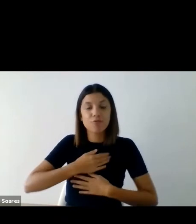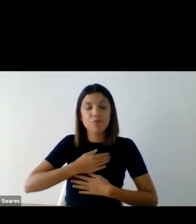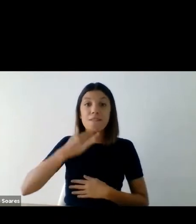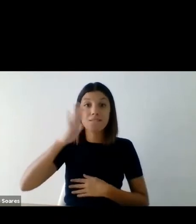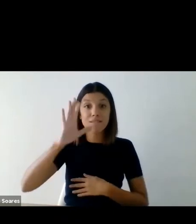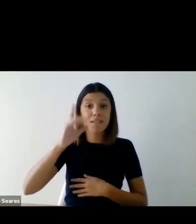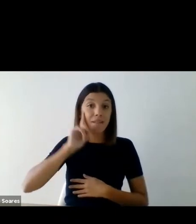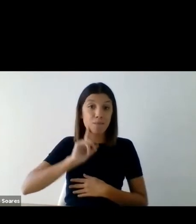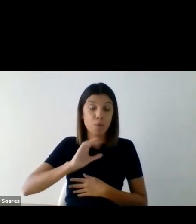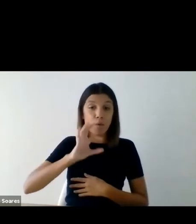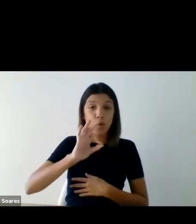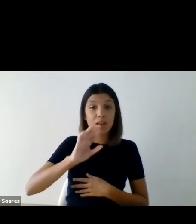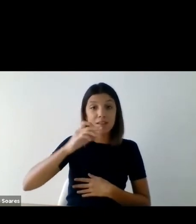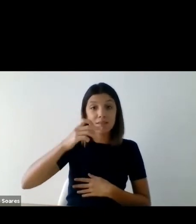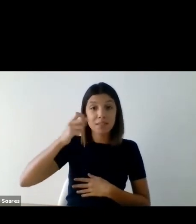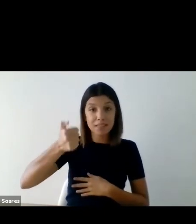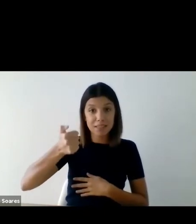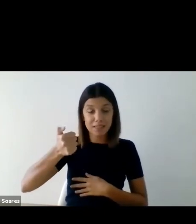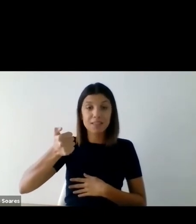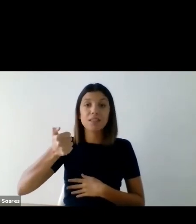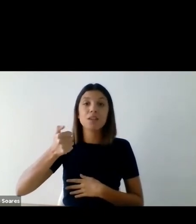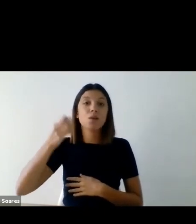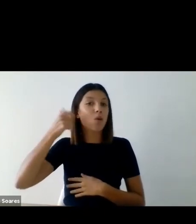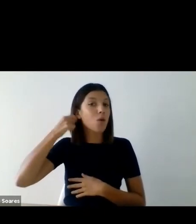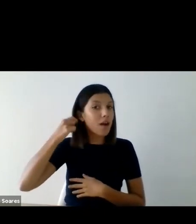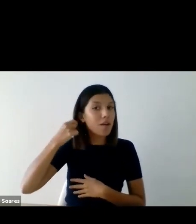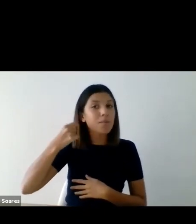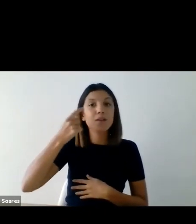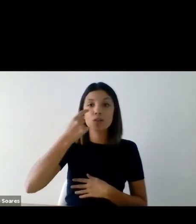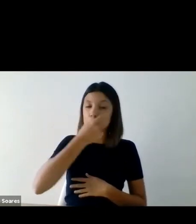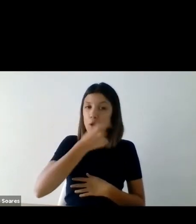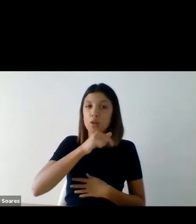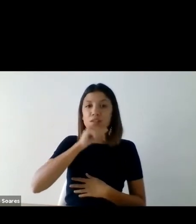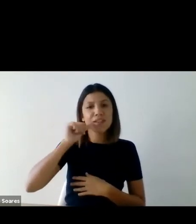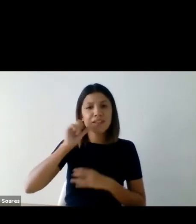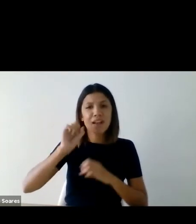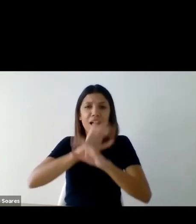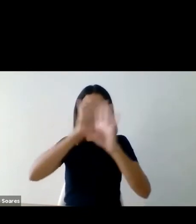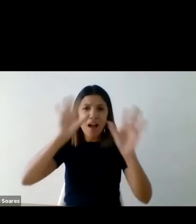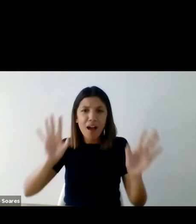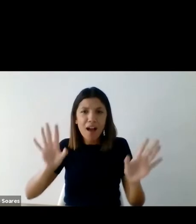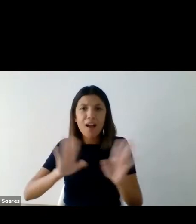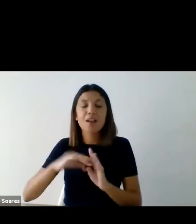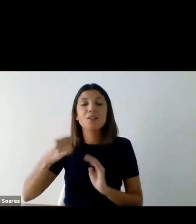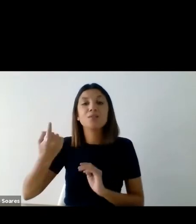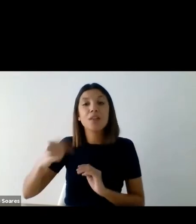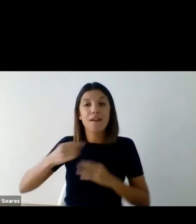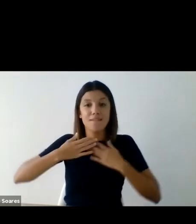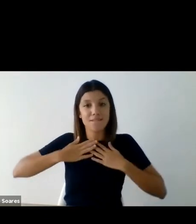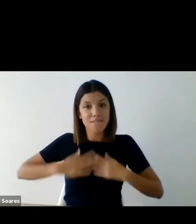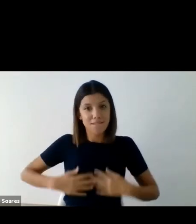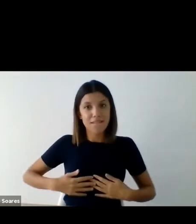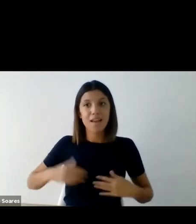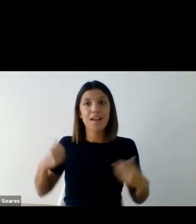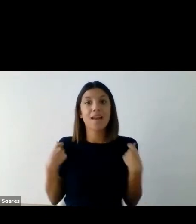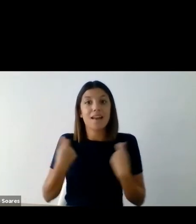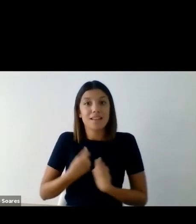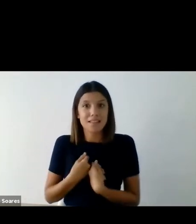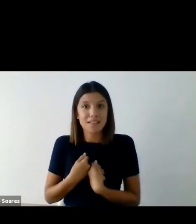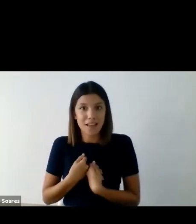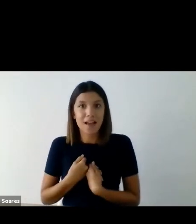mulher com 45 anos, com cabelos e olhos castanhos claros, tenho vestido um casaco